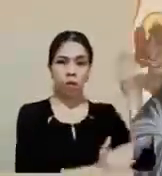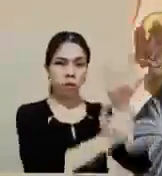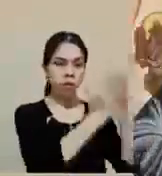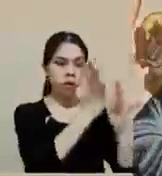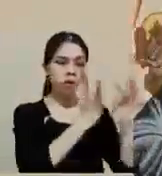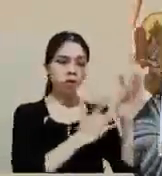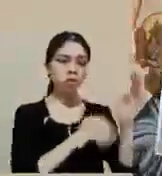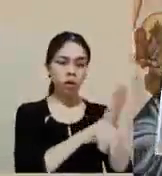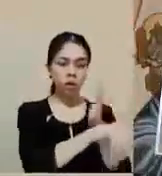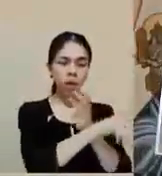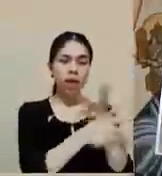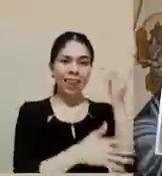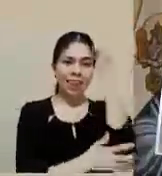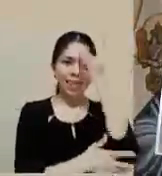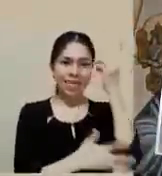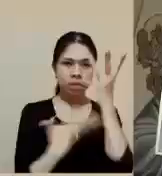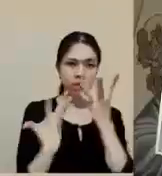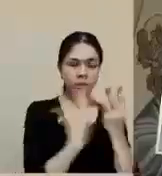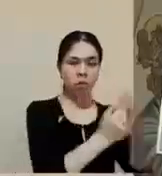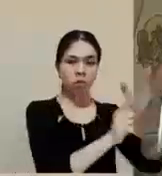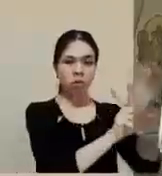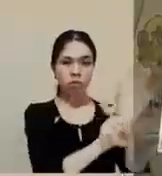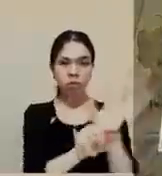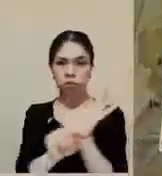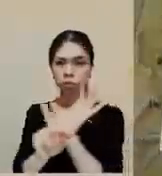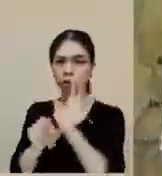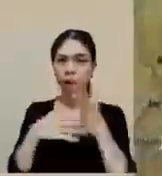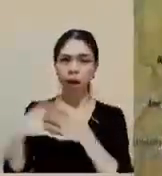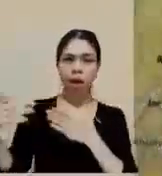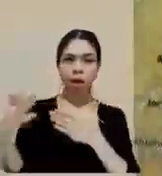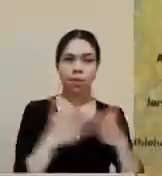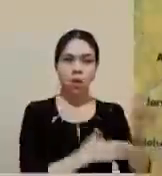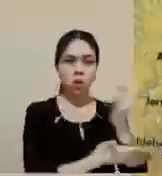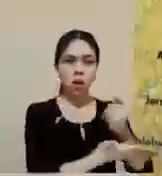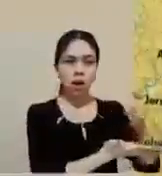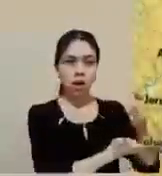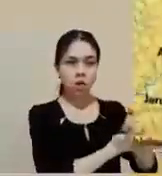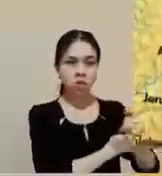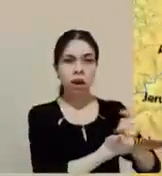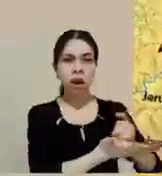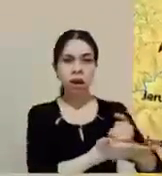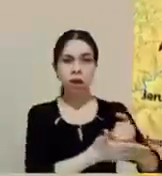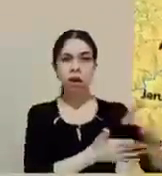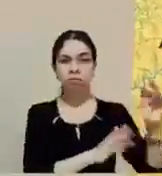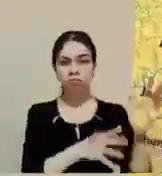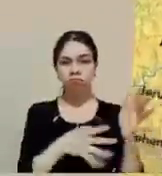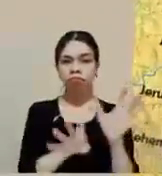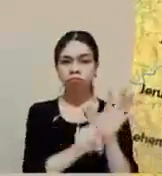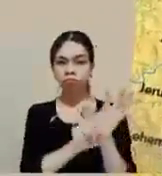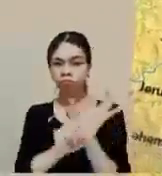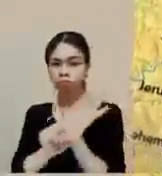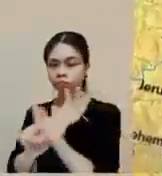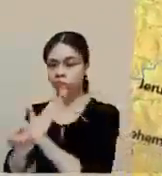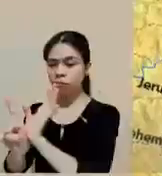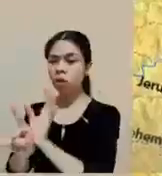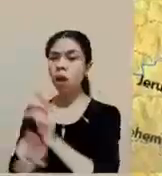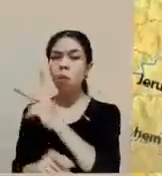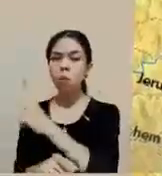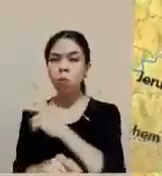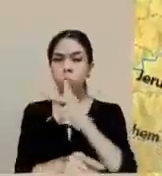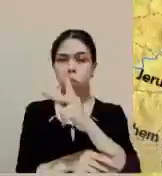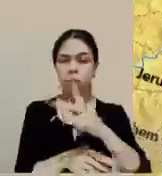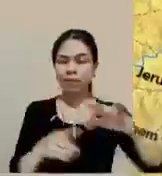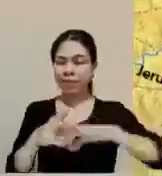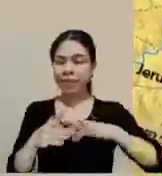En aquel tiempo Jesús, acompañado de sus discípulos, iba camino de Jerusalén, y al acercarse a Betfagué y a